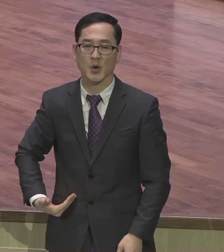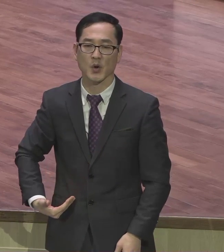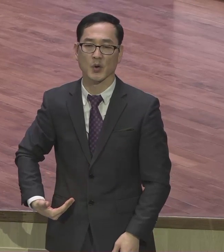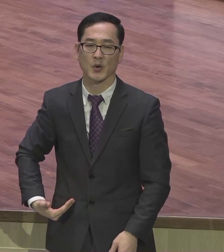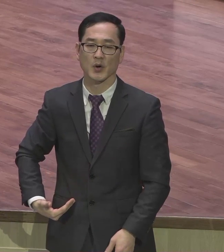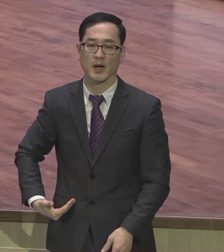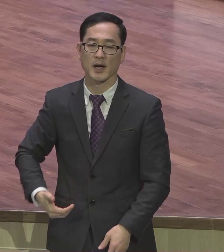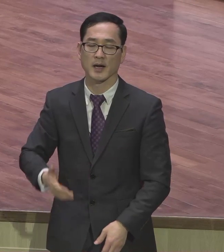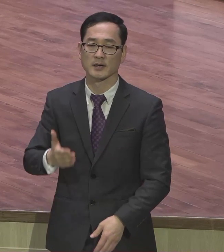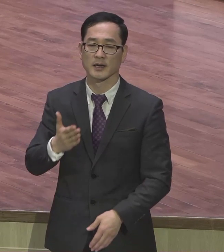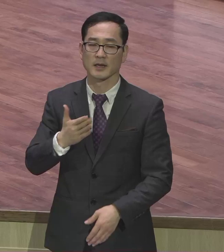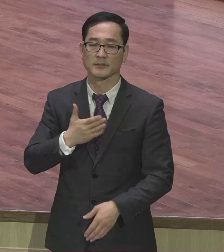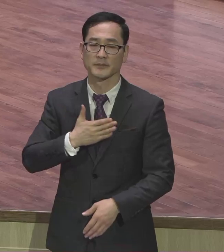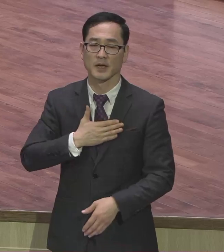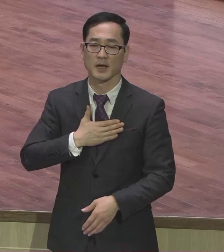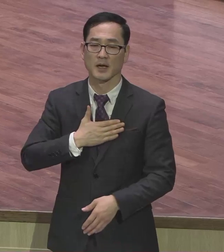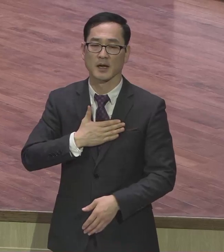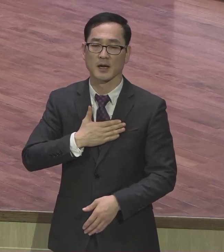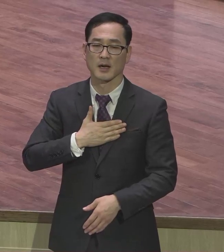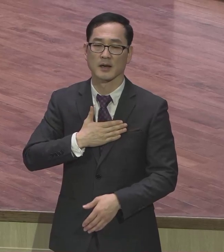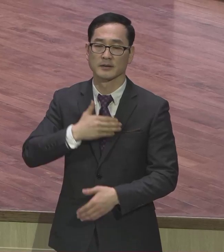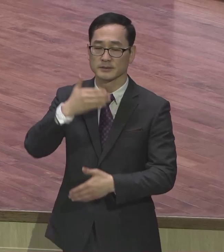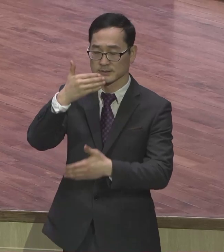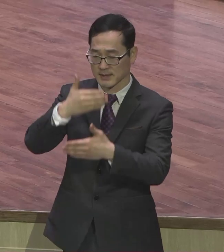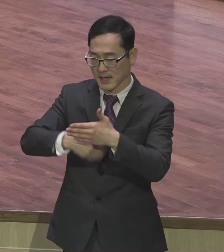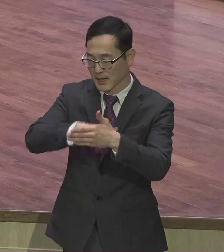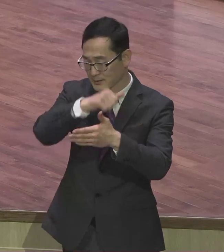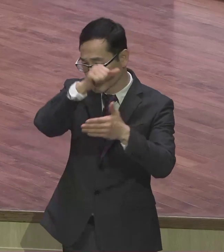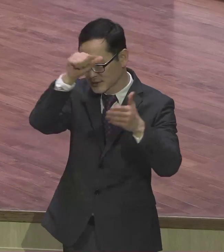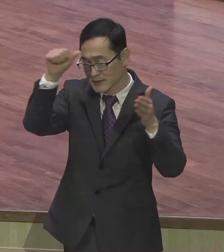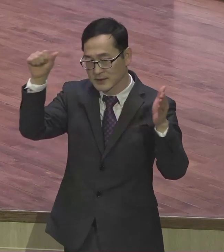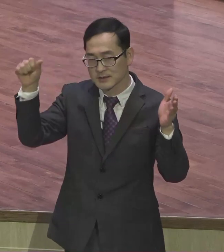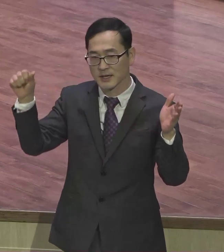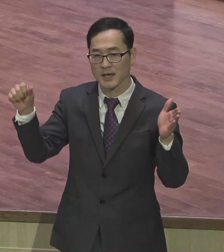나의 나라 인생 영원한